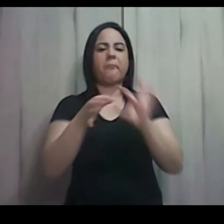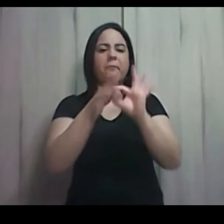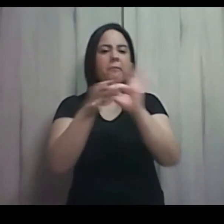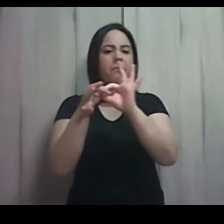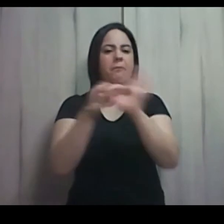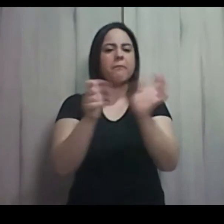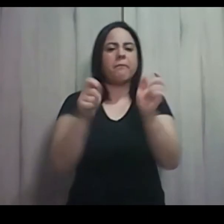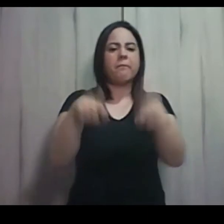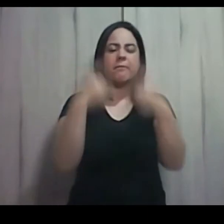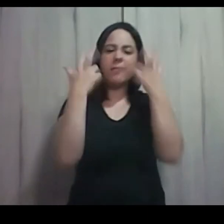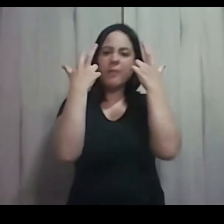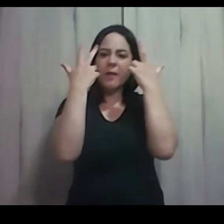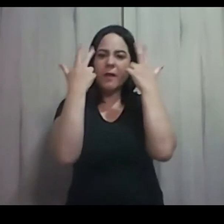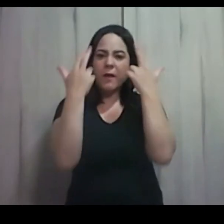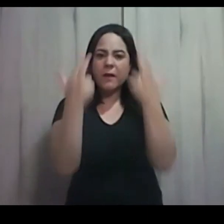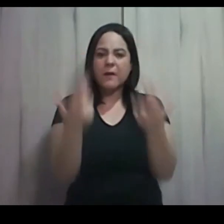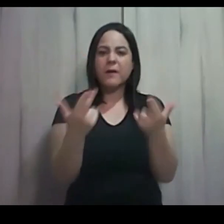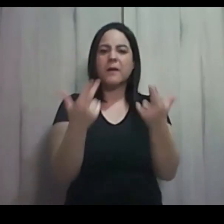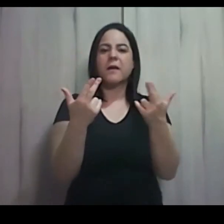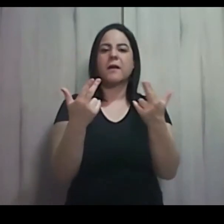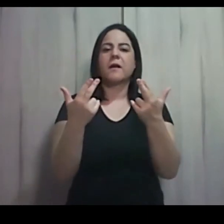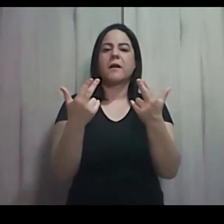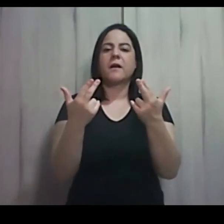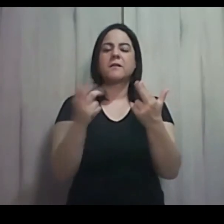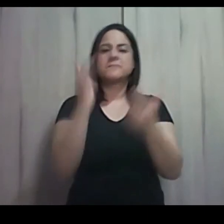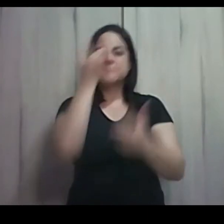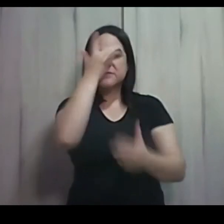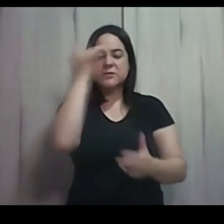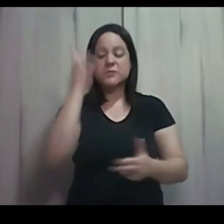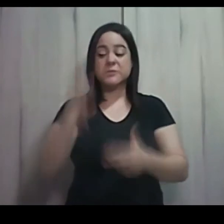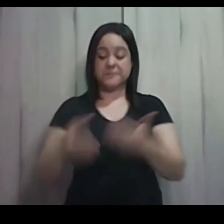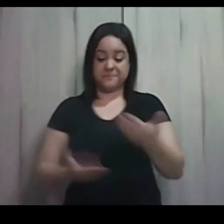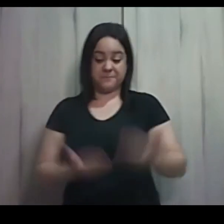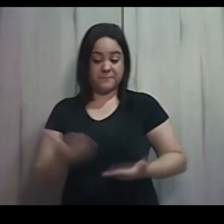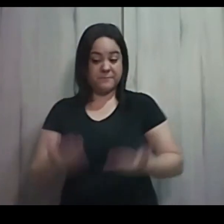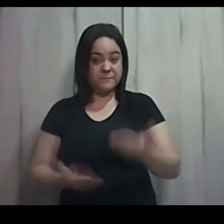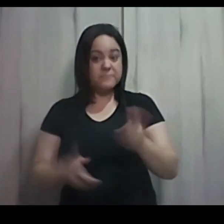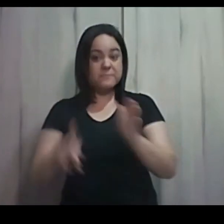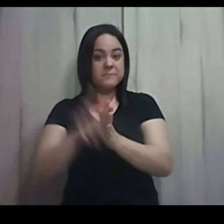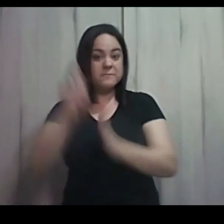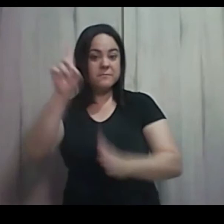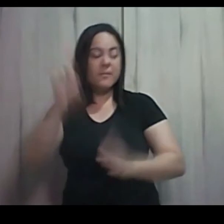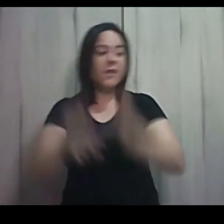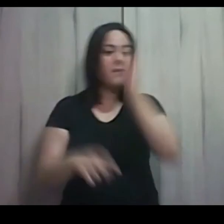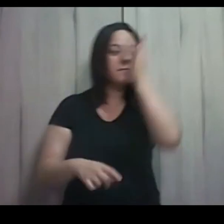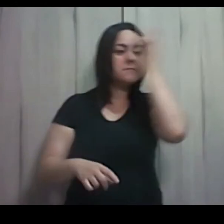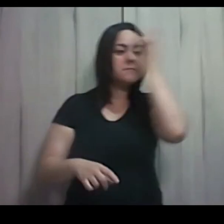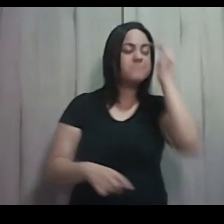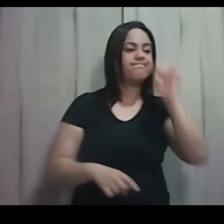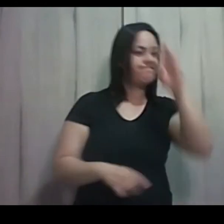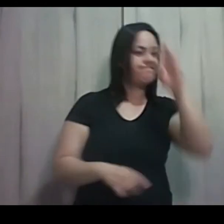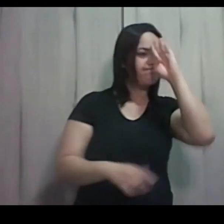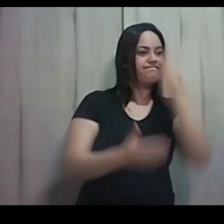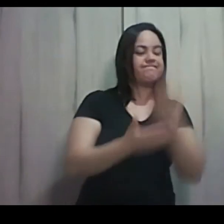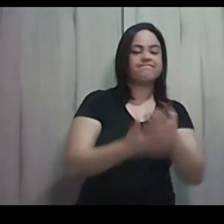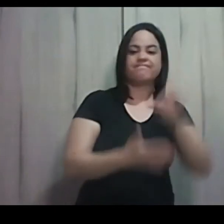normal, fraternal, entre os que são servos e servos de Deus e as pessoas que não creem em Deus. Eu vou dizer para você uma coisa.